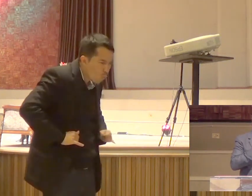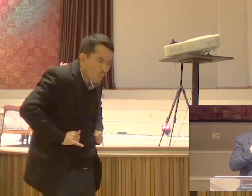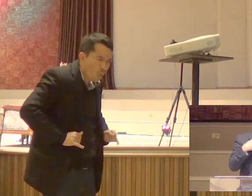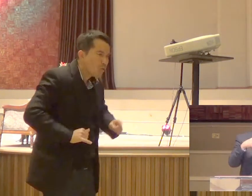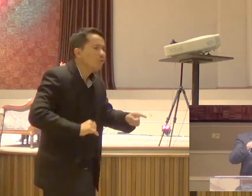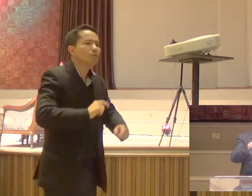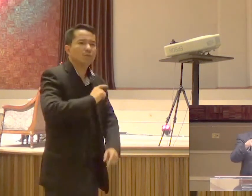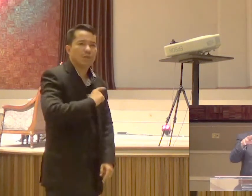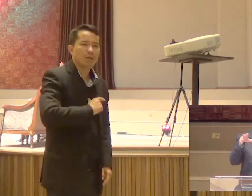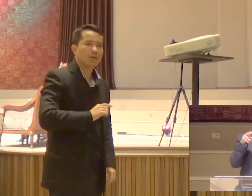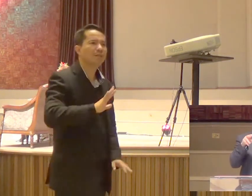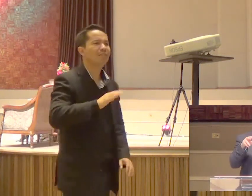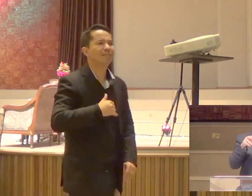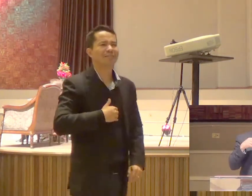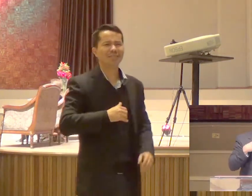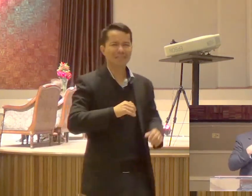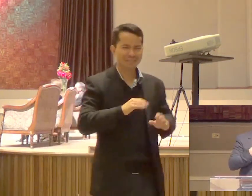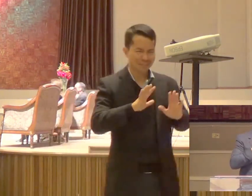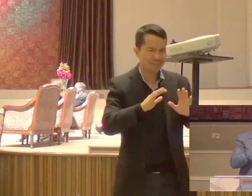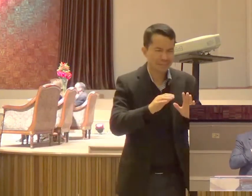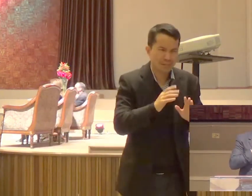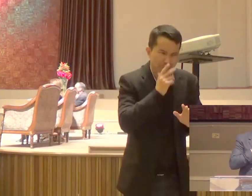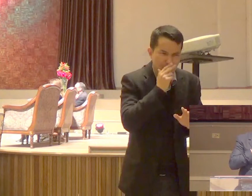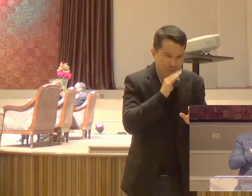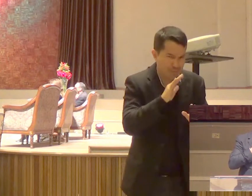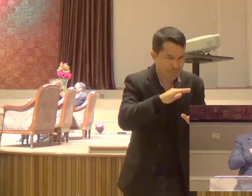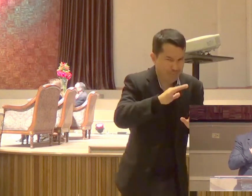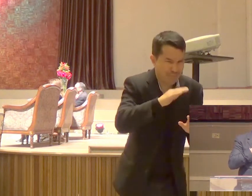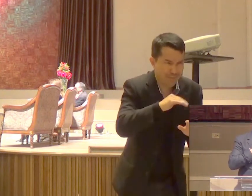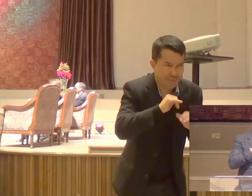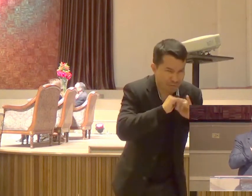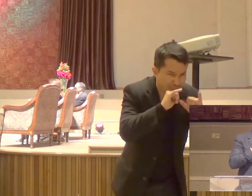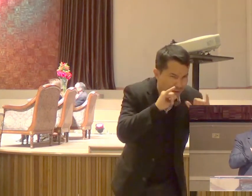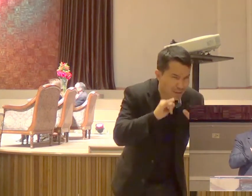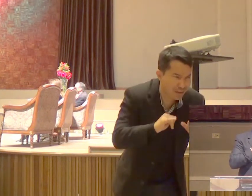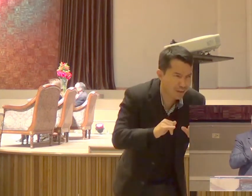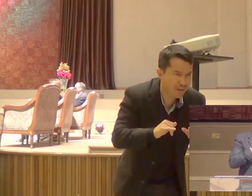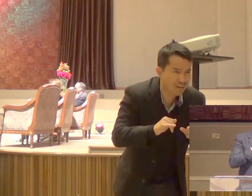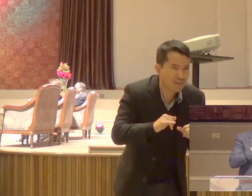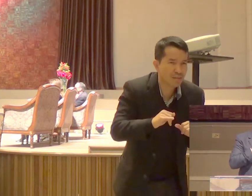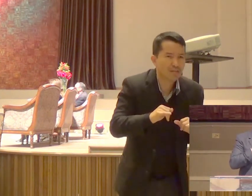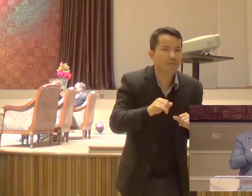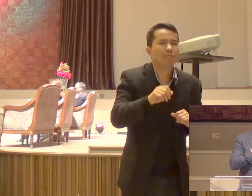Cá entre nós gente Que ninguém nos ouça Dá vontade Ou não dá vontade De não ir pra Jerusalém